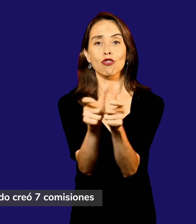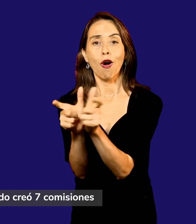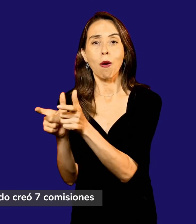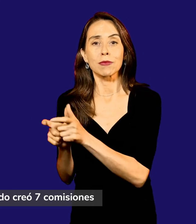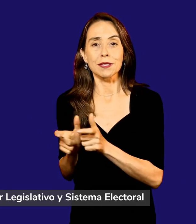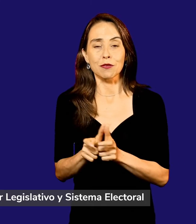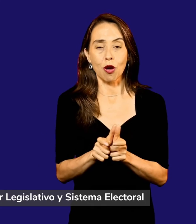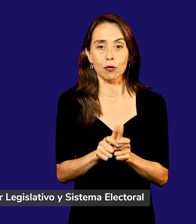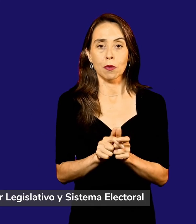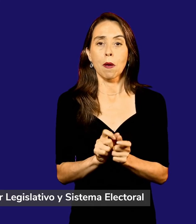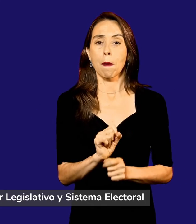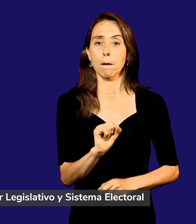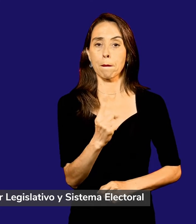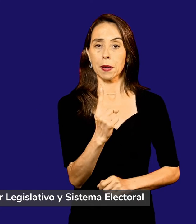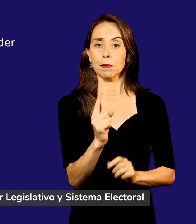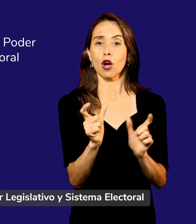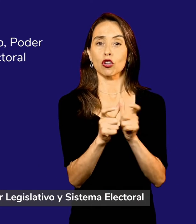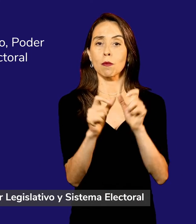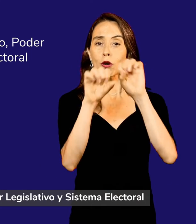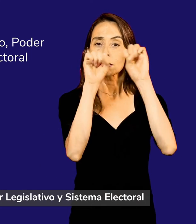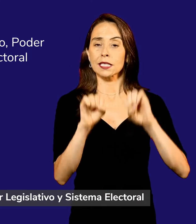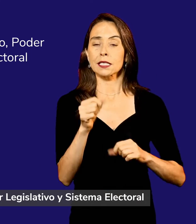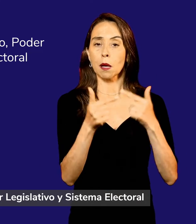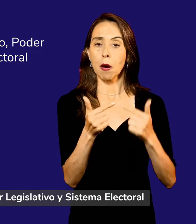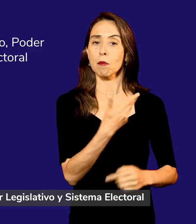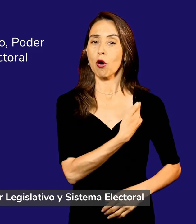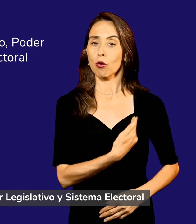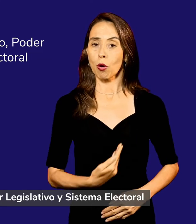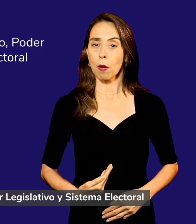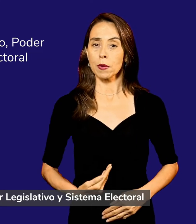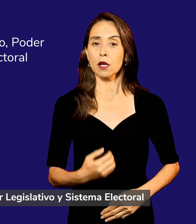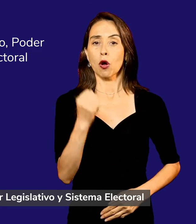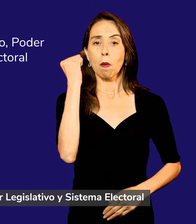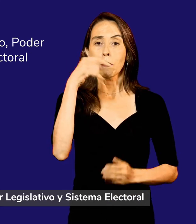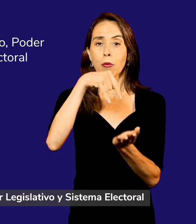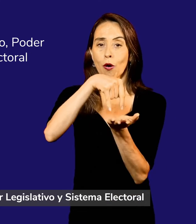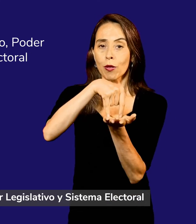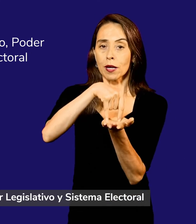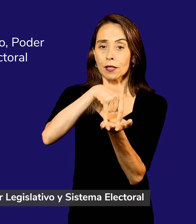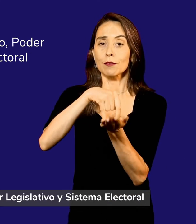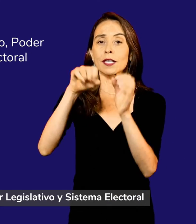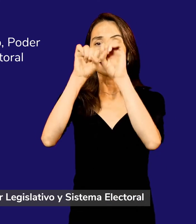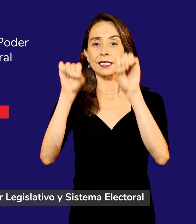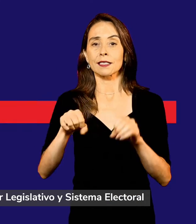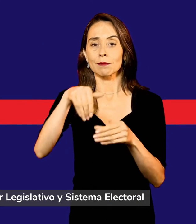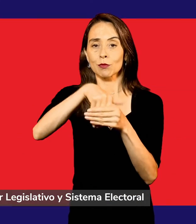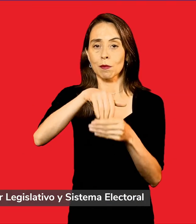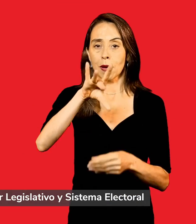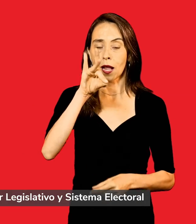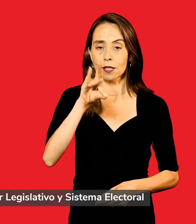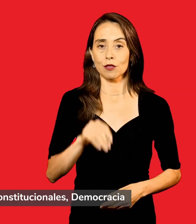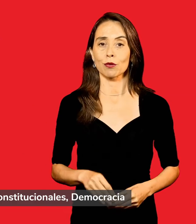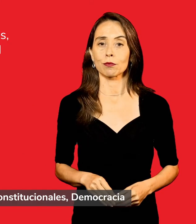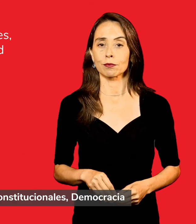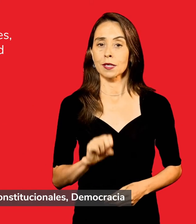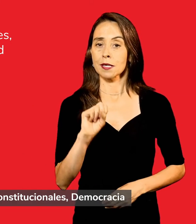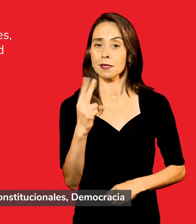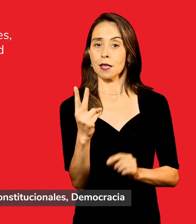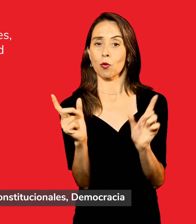1. La de Sistema Político, Gobierno, Poder Legislativo y Sistema Electoral. 2. La Comisión